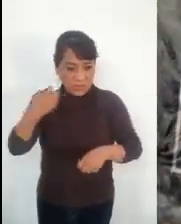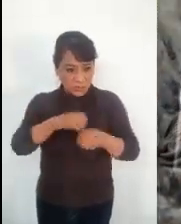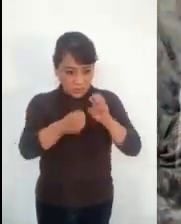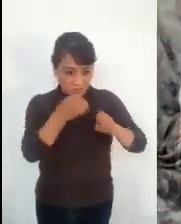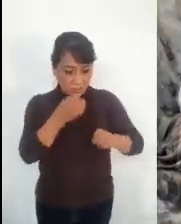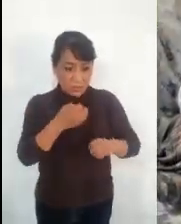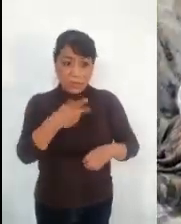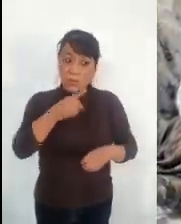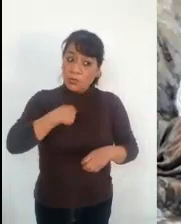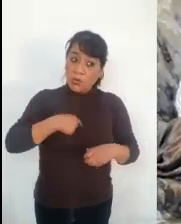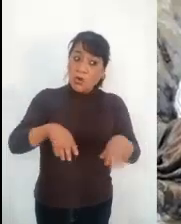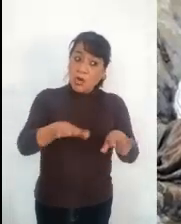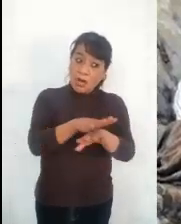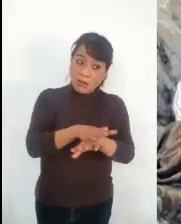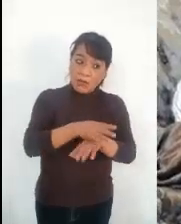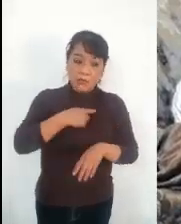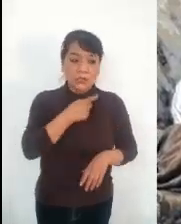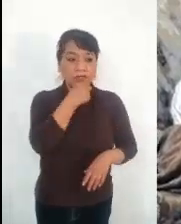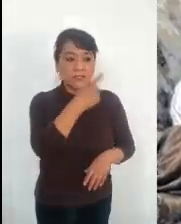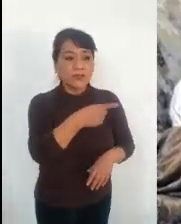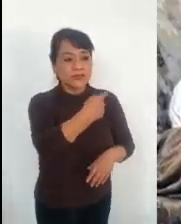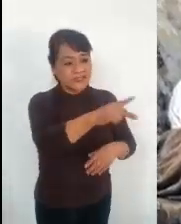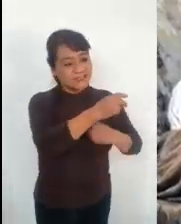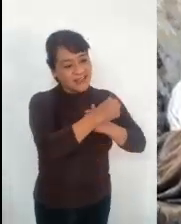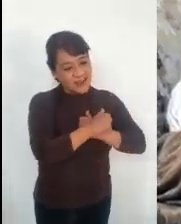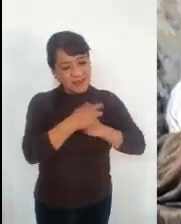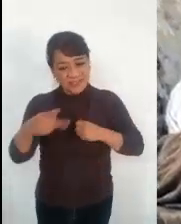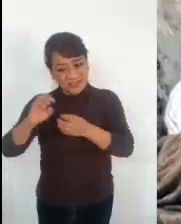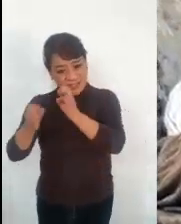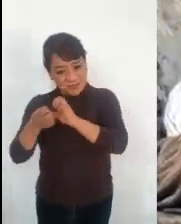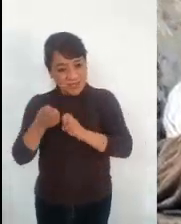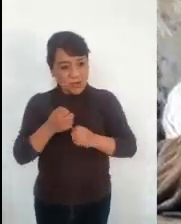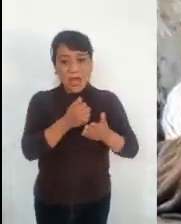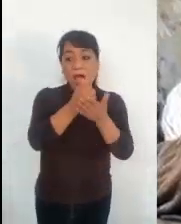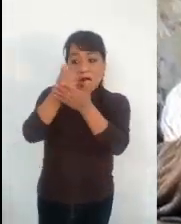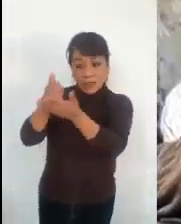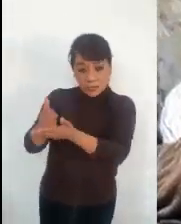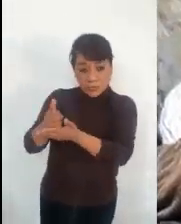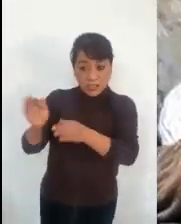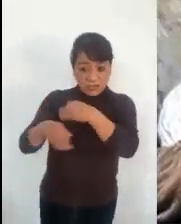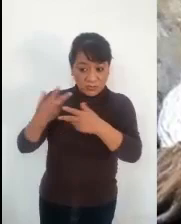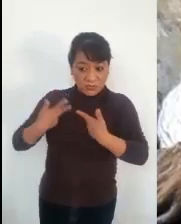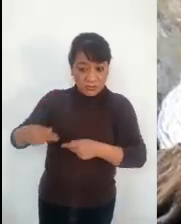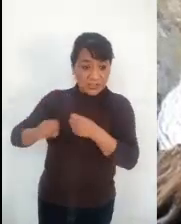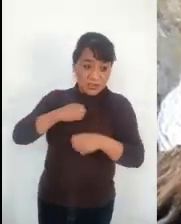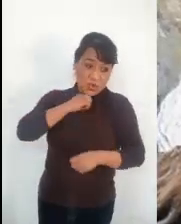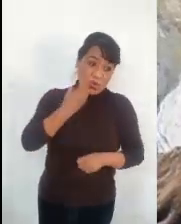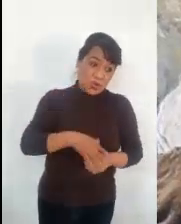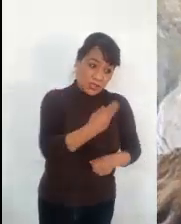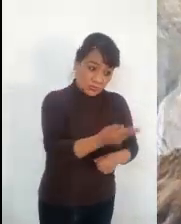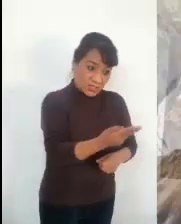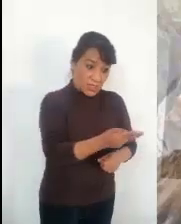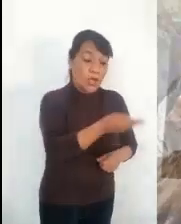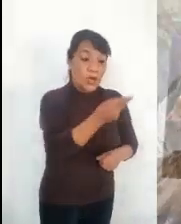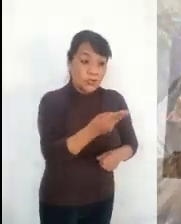Yo en cambio les digo, amen a sus enemigos. Hagan el bien a los que los odian y rueguen